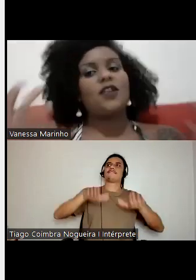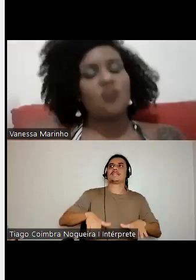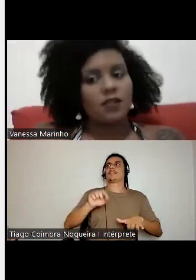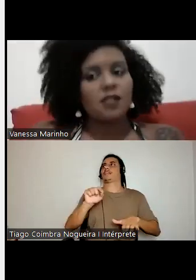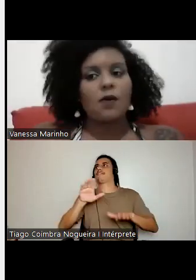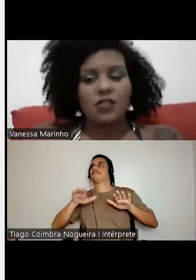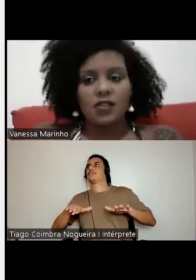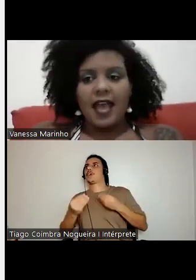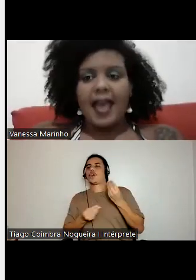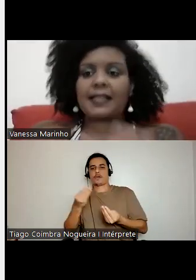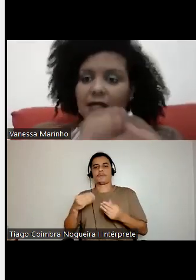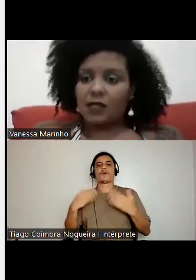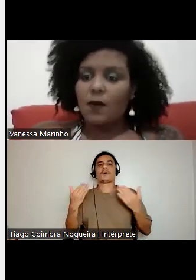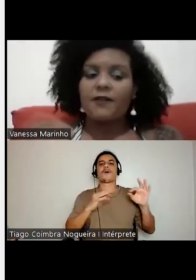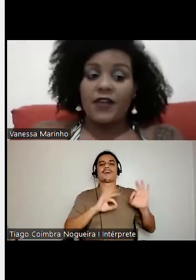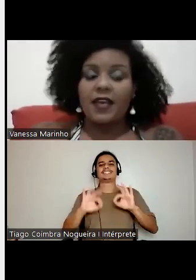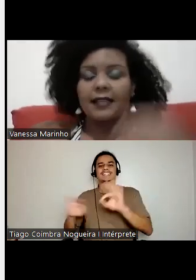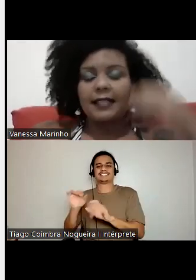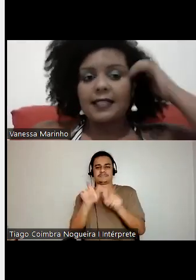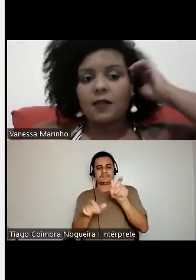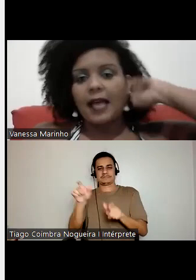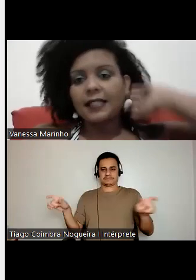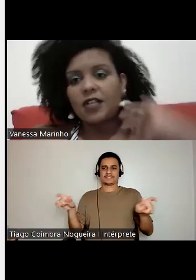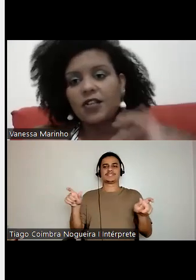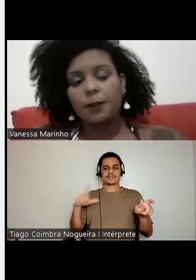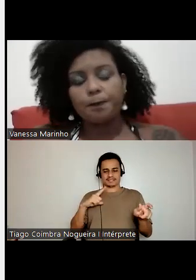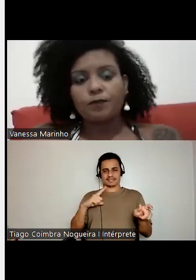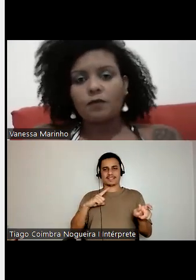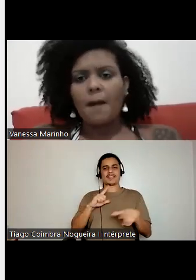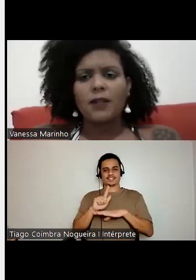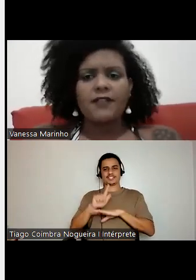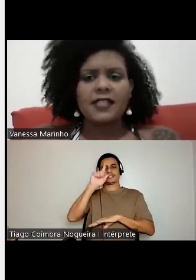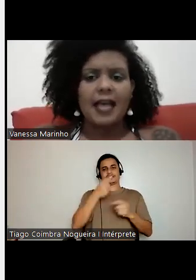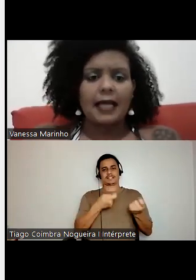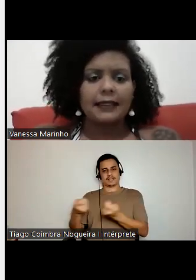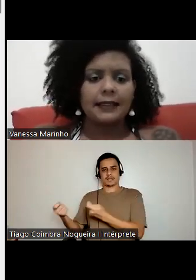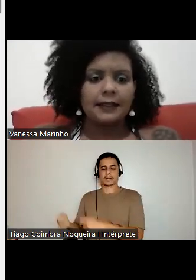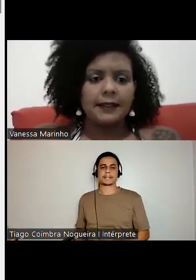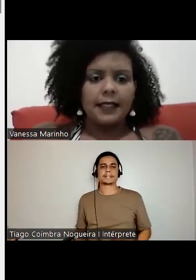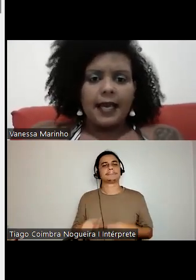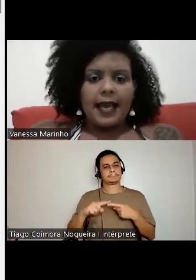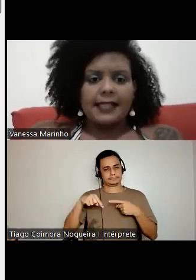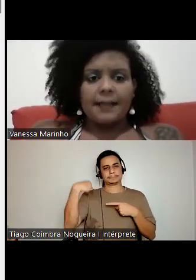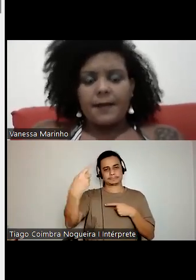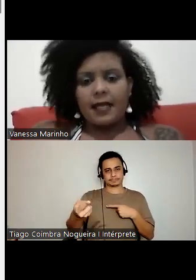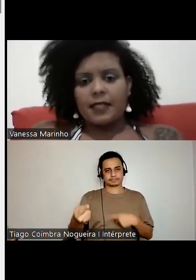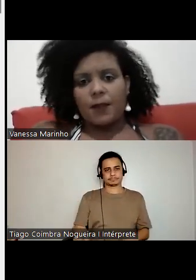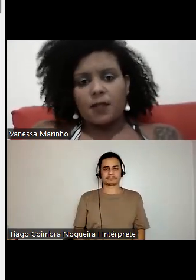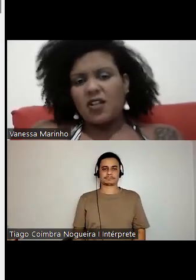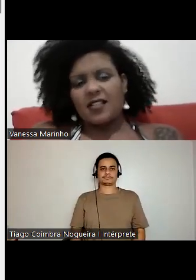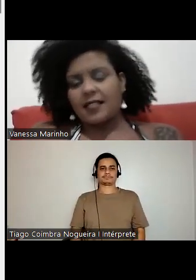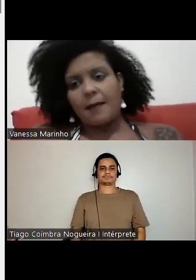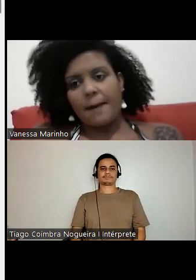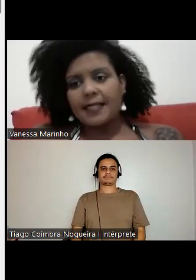e quais condições essa pessoa fica nesse lugar da gestão. Pode avançar, Dani. Esse